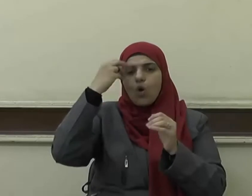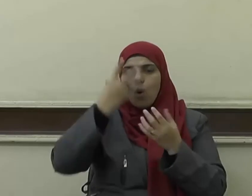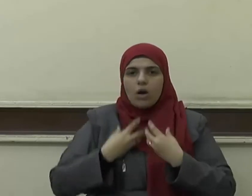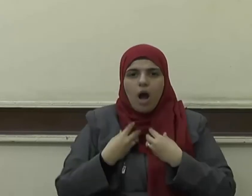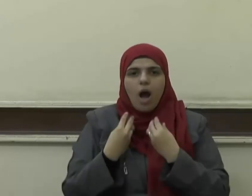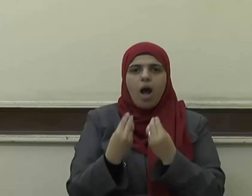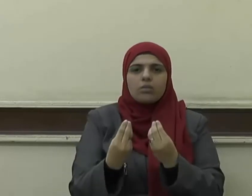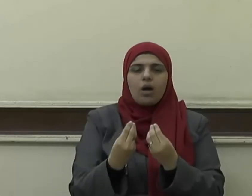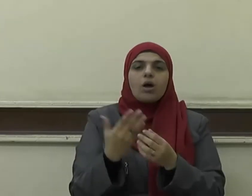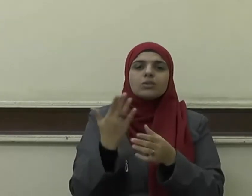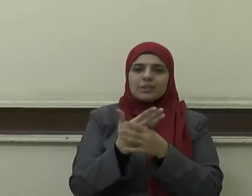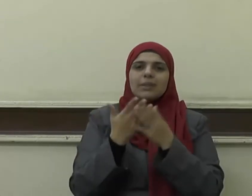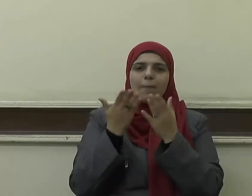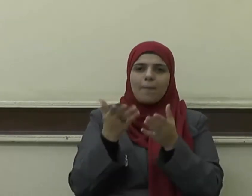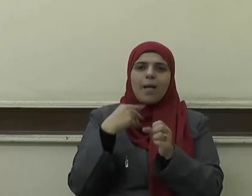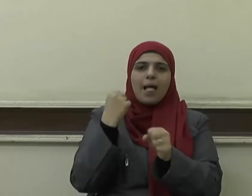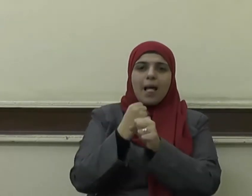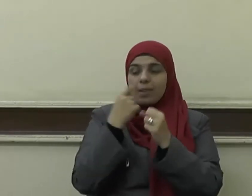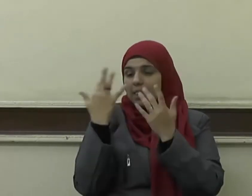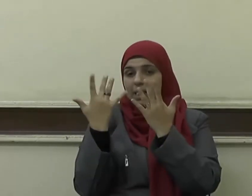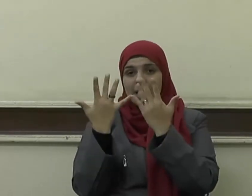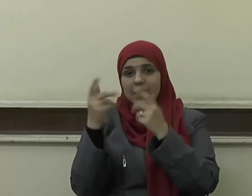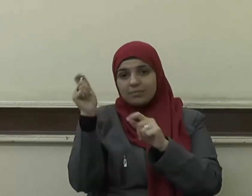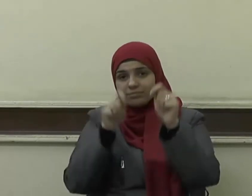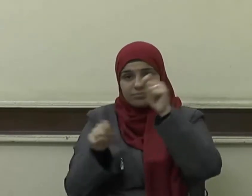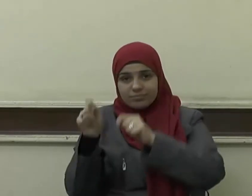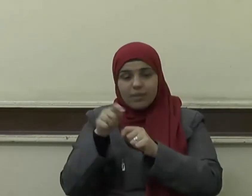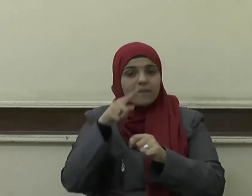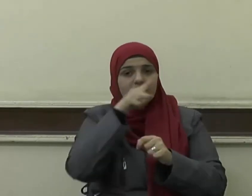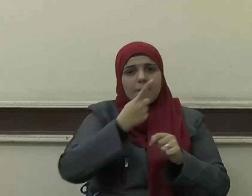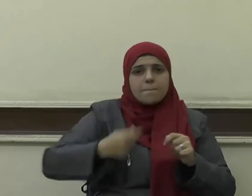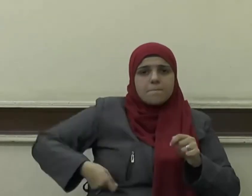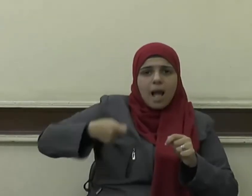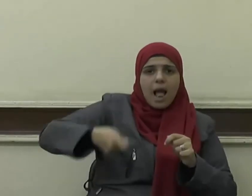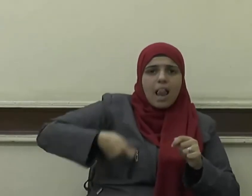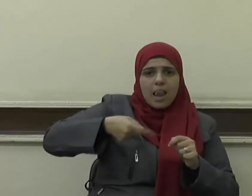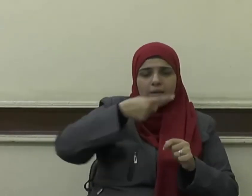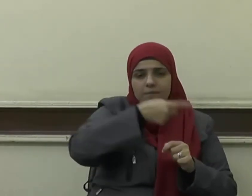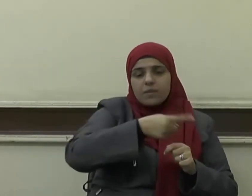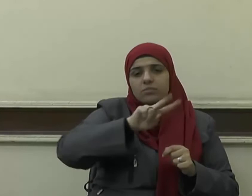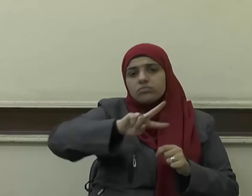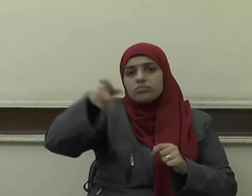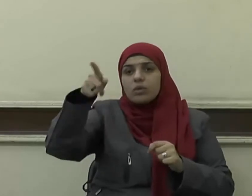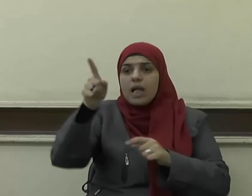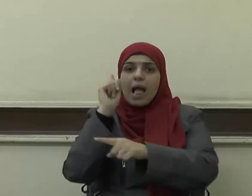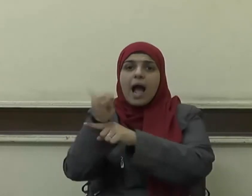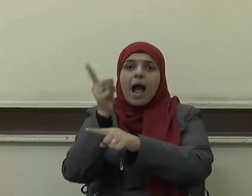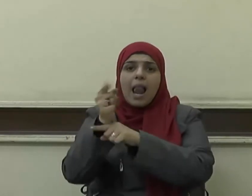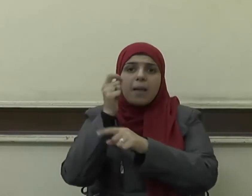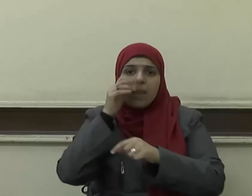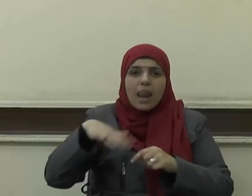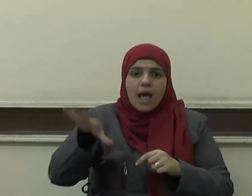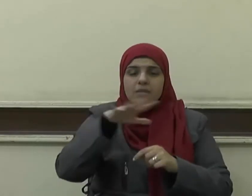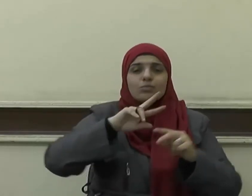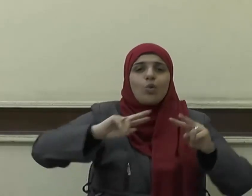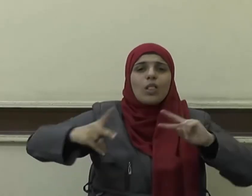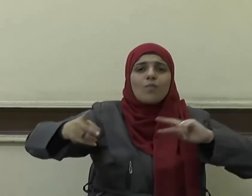وهذا يعلم الناس وبهذا يتم توظيف جميع الطاقات والمواهب لخدمة الوطن